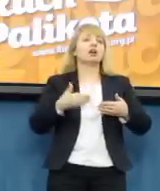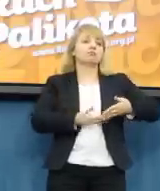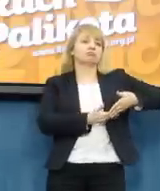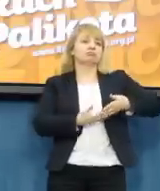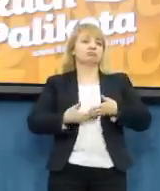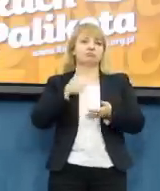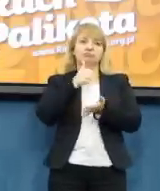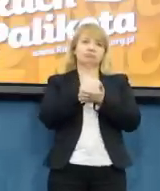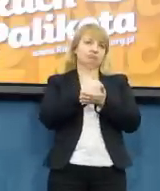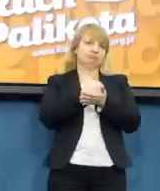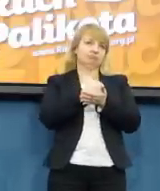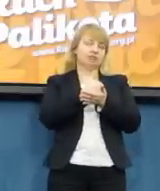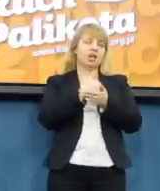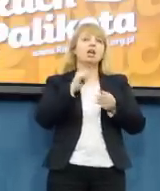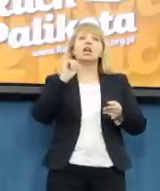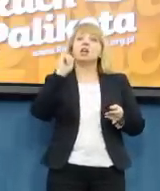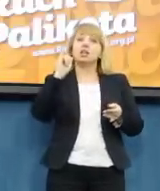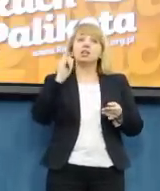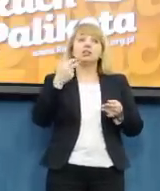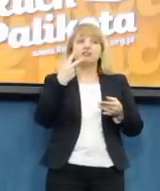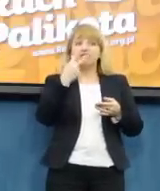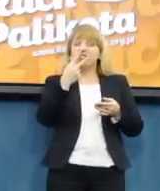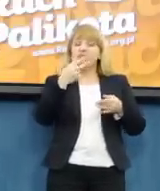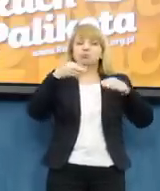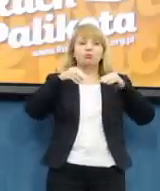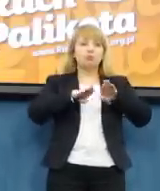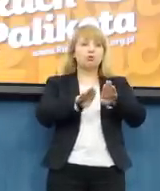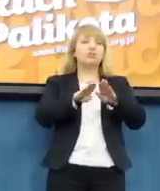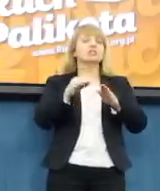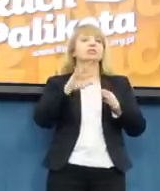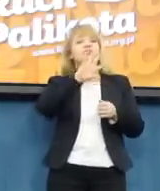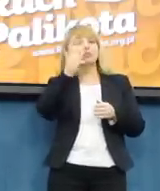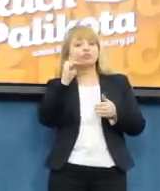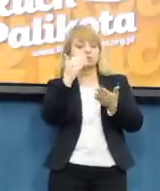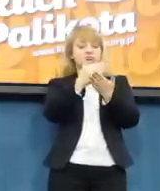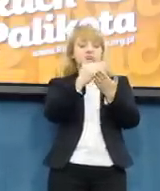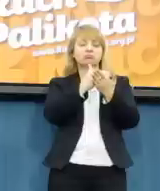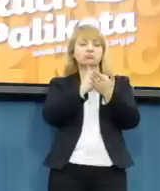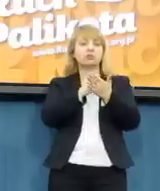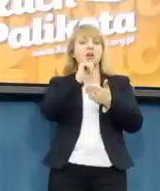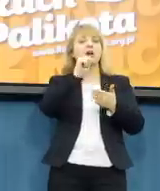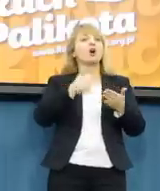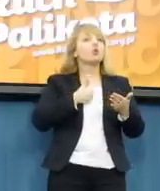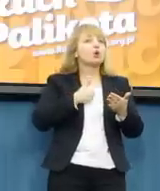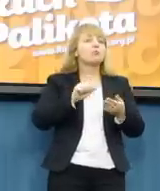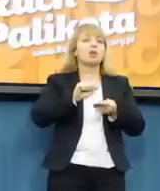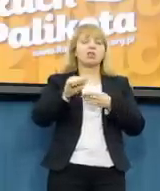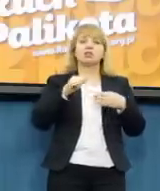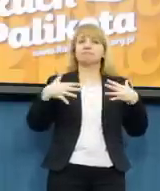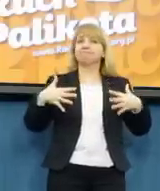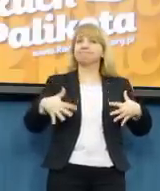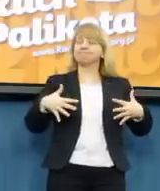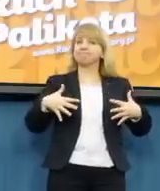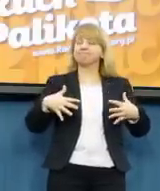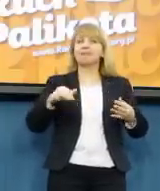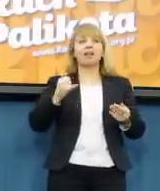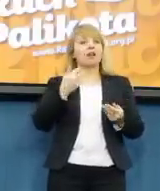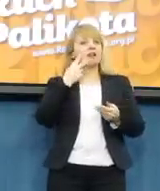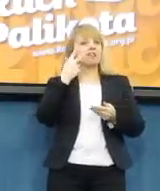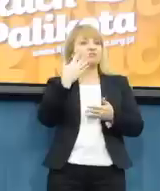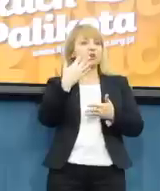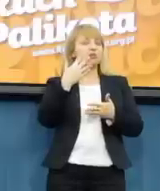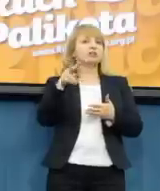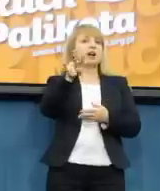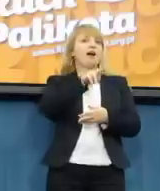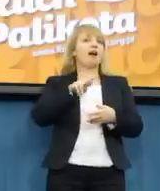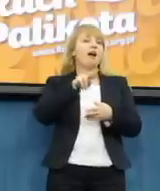dyrektyw unijnych trwa tak długo, zaniepokoiło to m.in. radnych Częstochowy, którzy postanowili w zeszłym roku, w